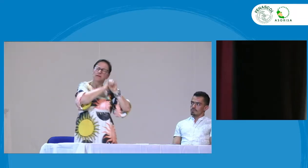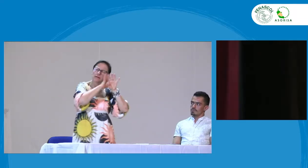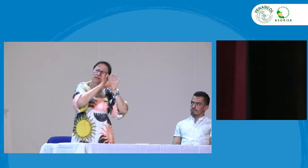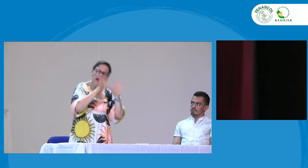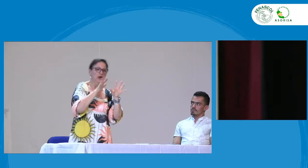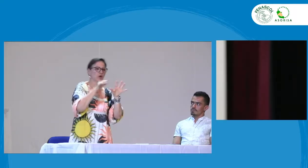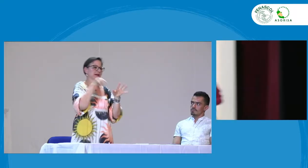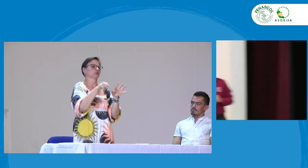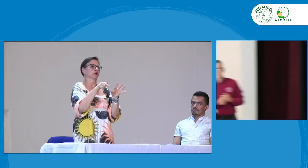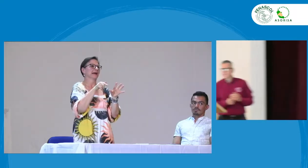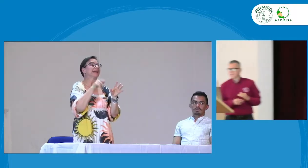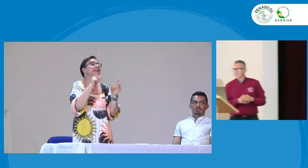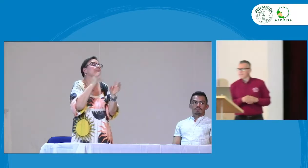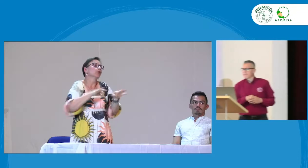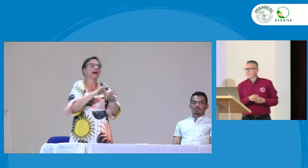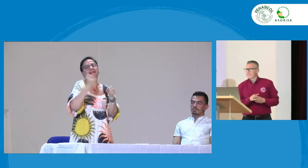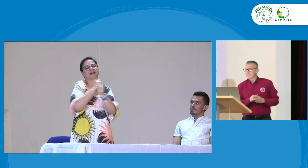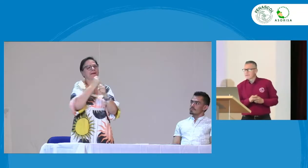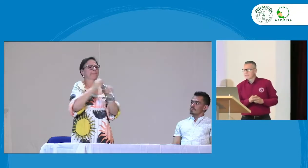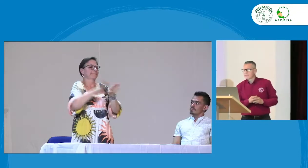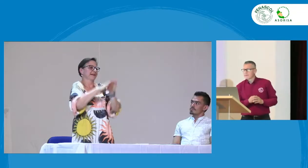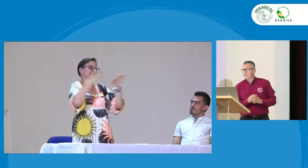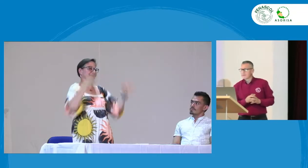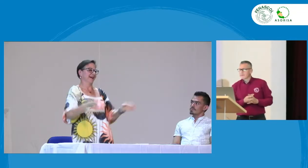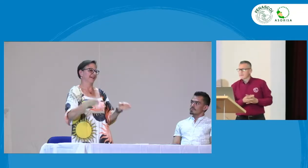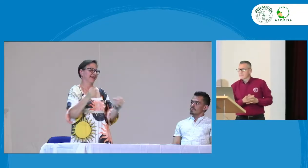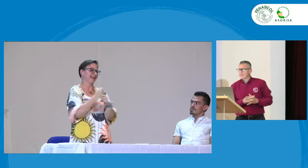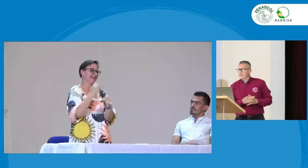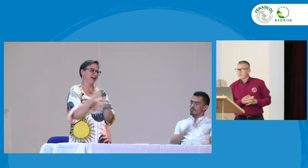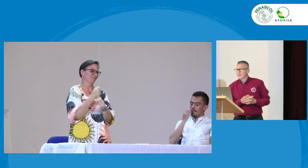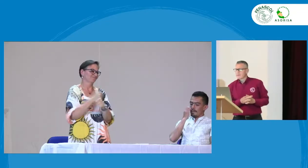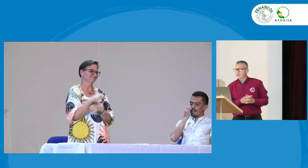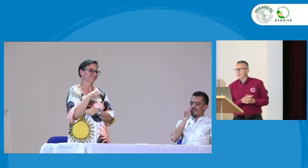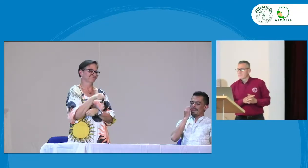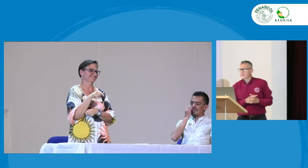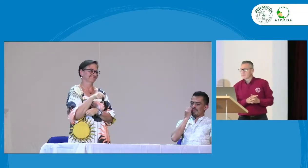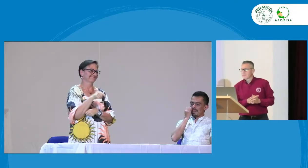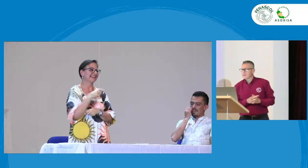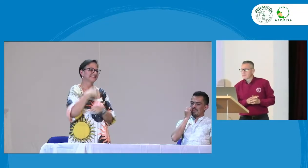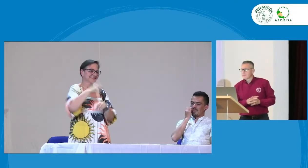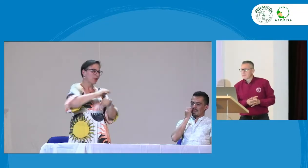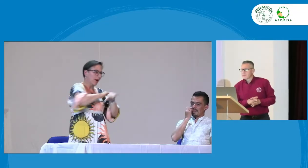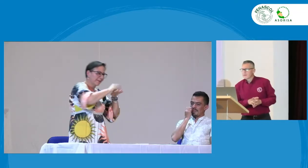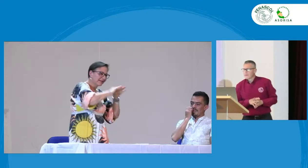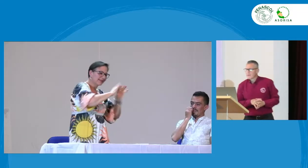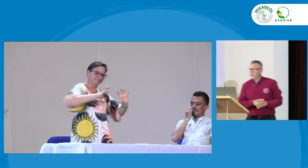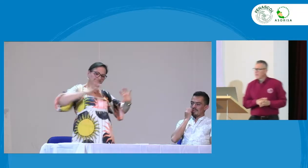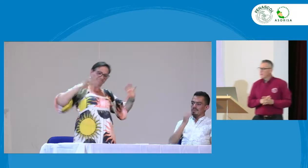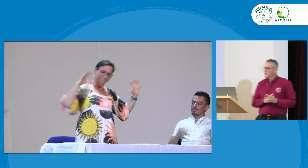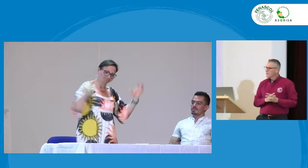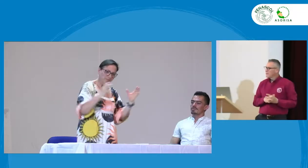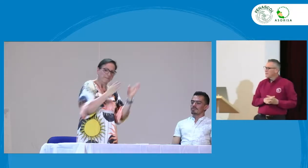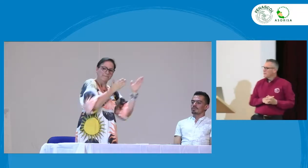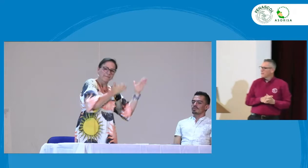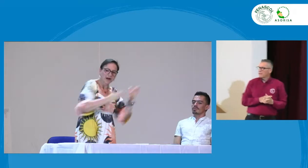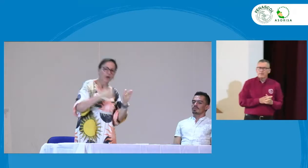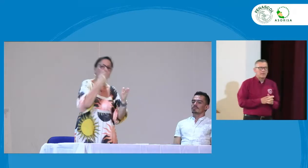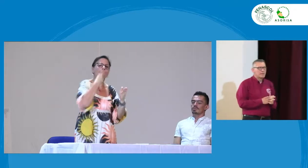es importante generar espacios para compartir percepciones y a través de una mesa de trabajo entonces tener